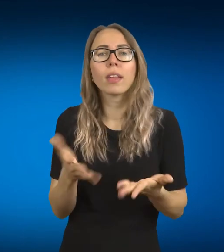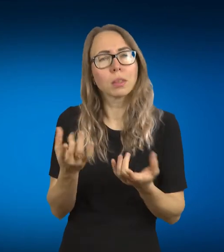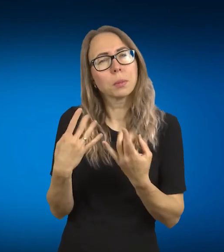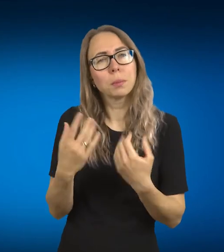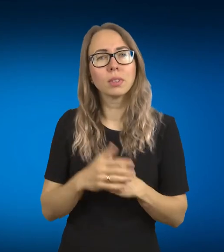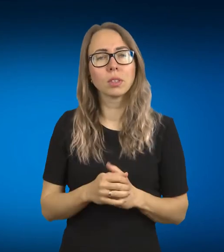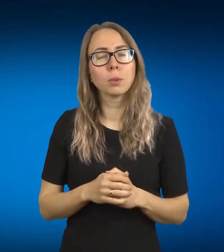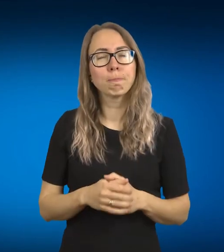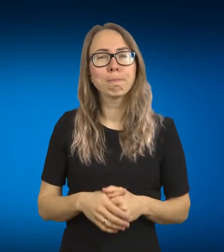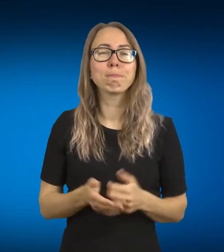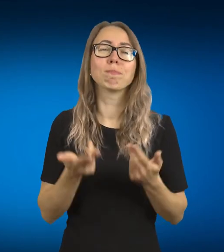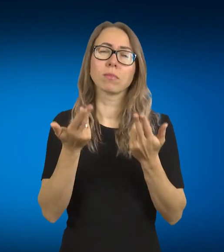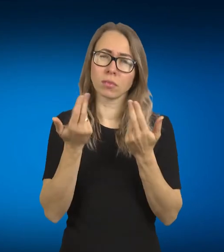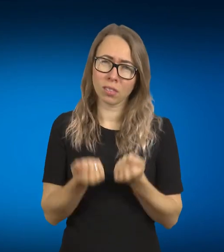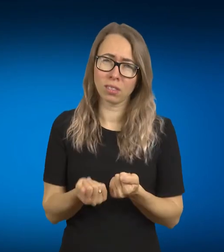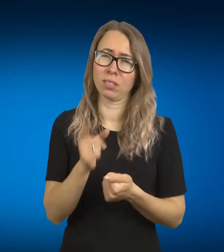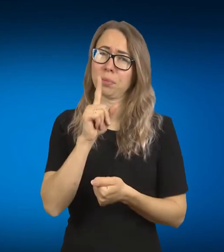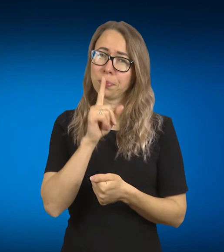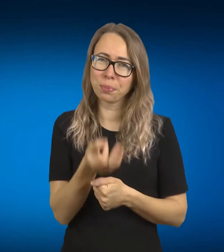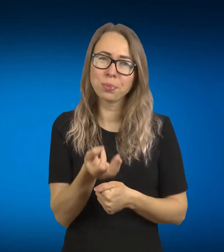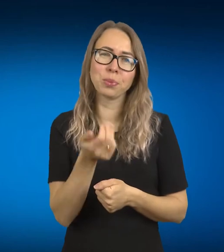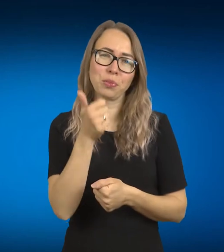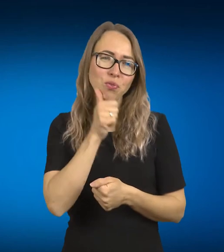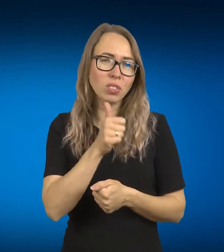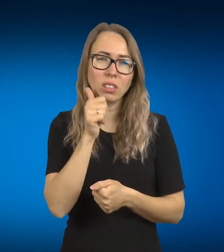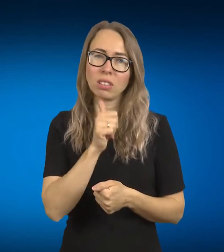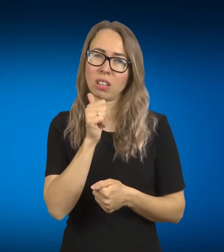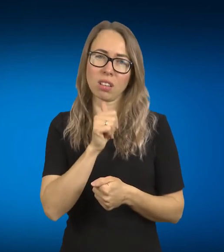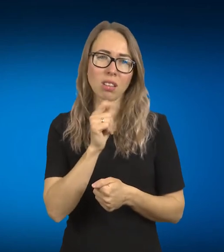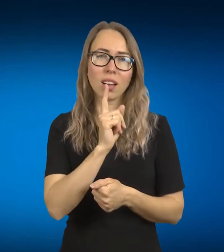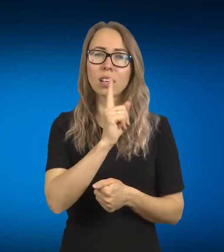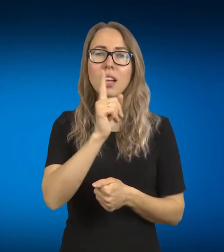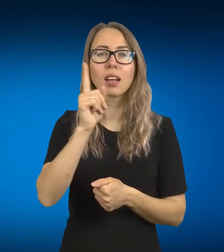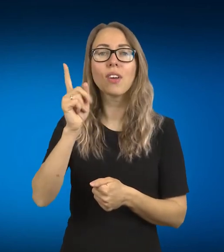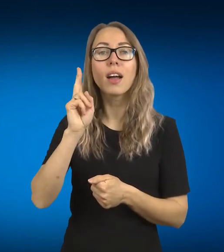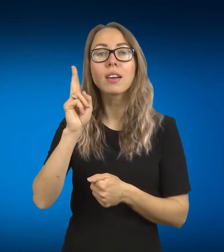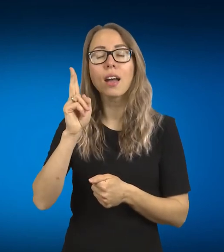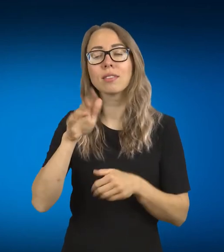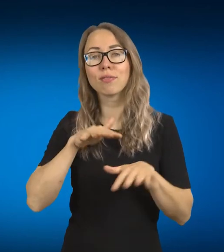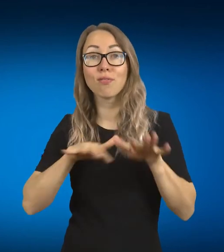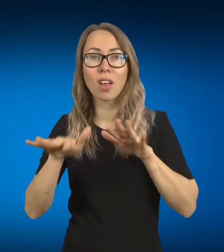taip ir visada tų iššūkį yra čia, manau, kiekvienoji veikloji, bet man labai patiko